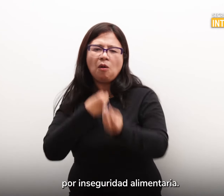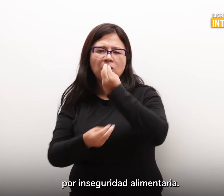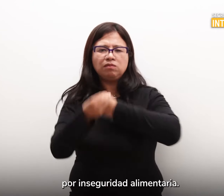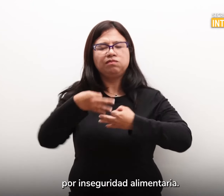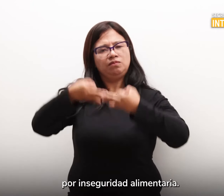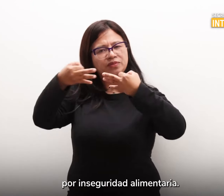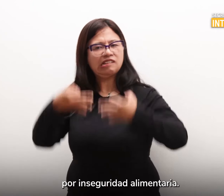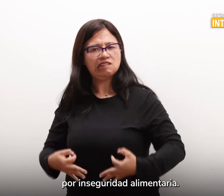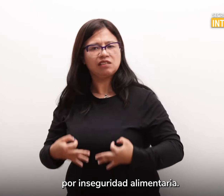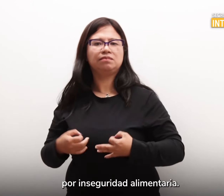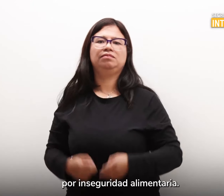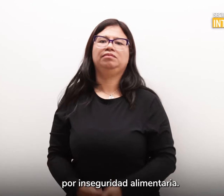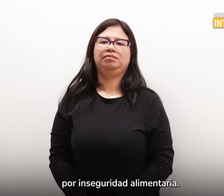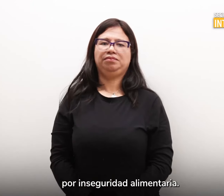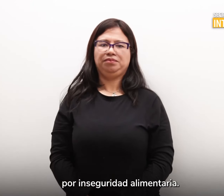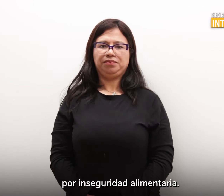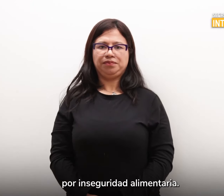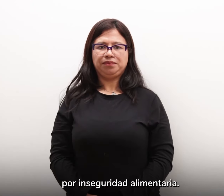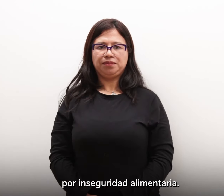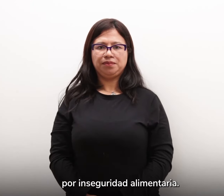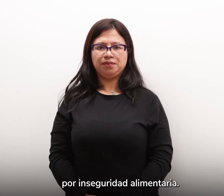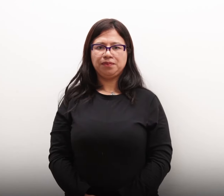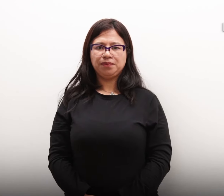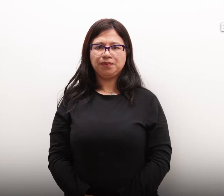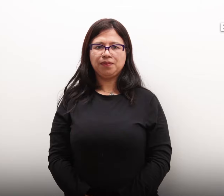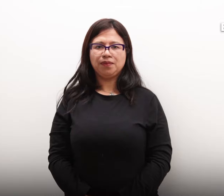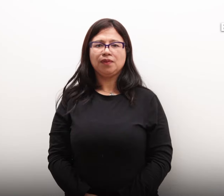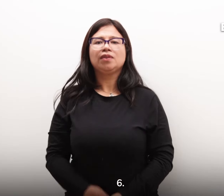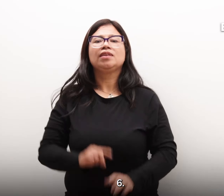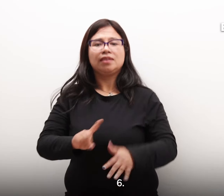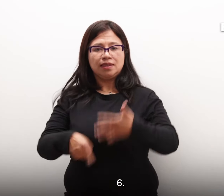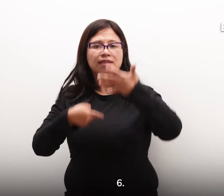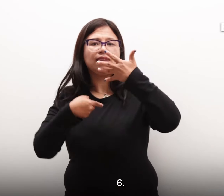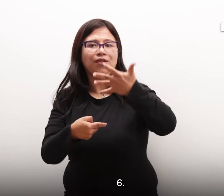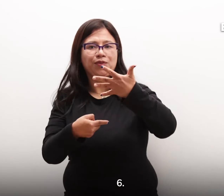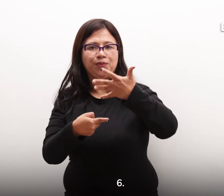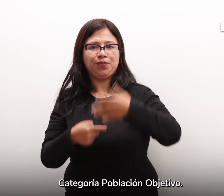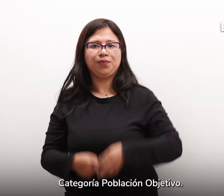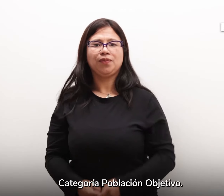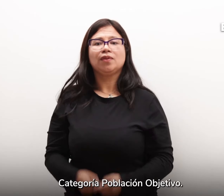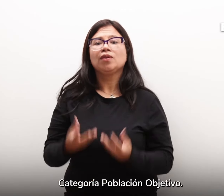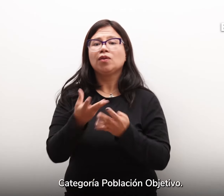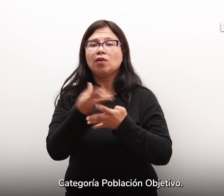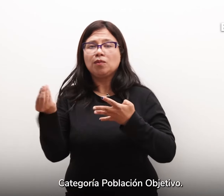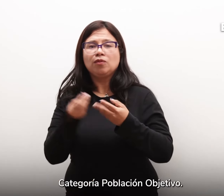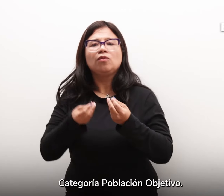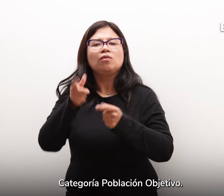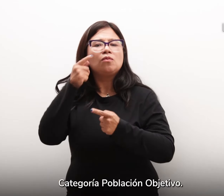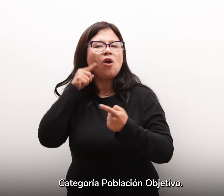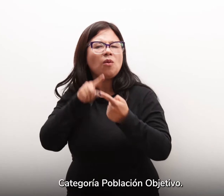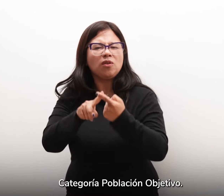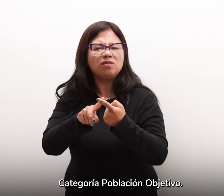inseguridad alimentaria. 6. Categoría población objetivo. 7.